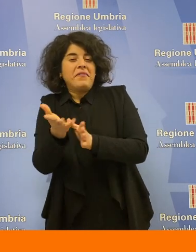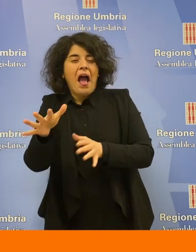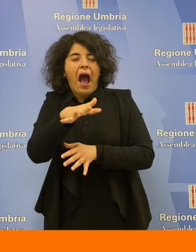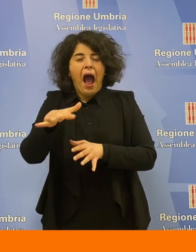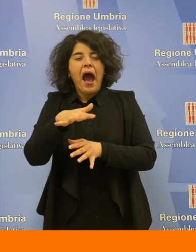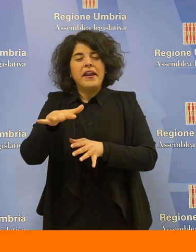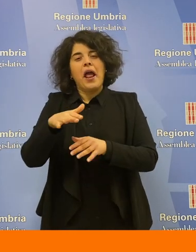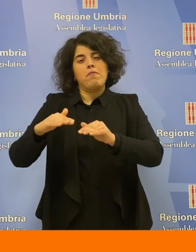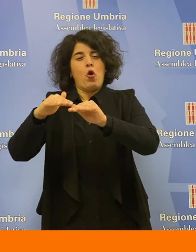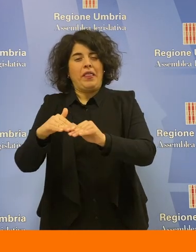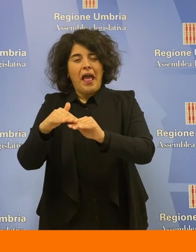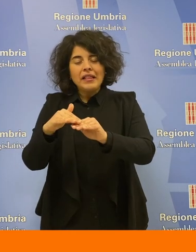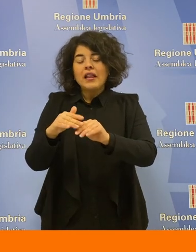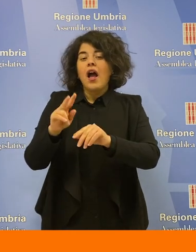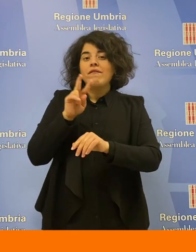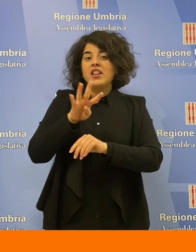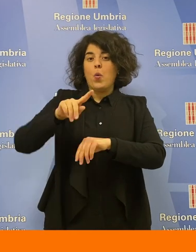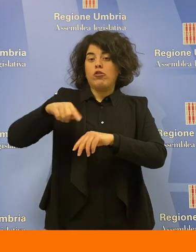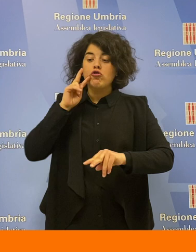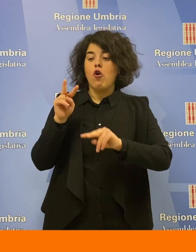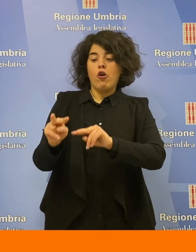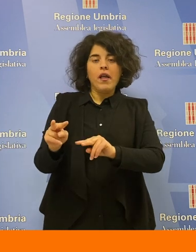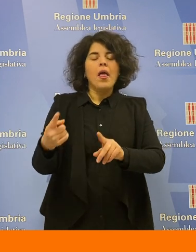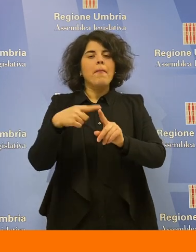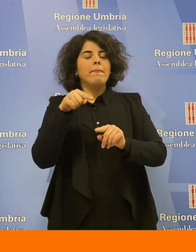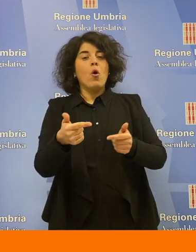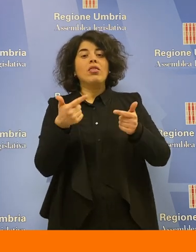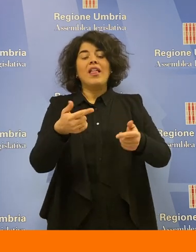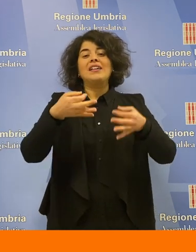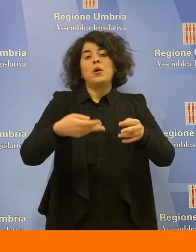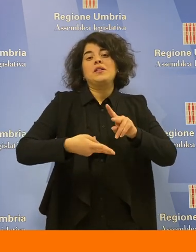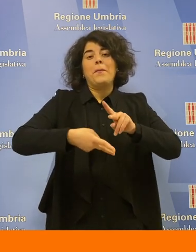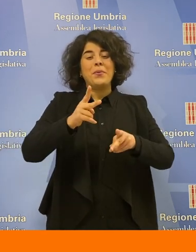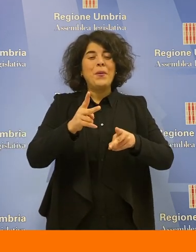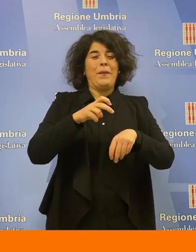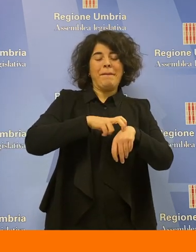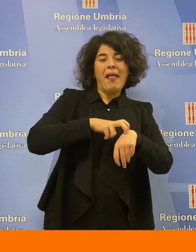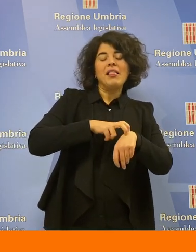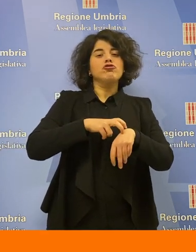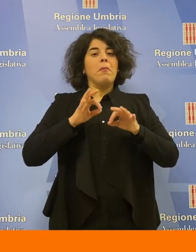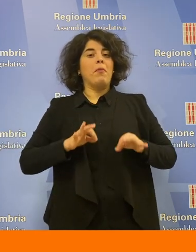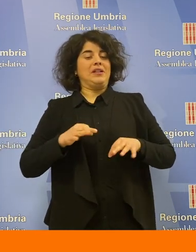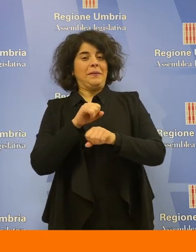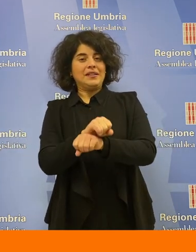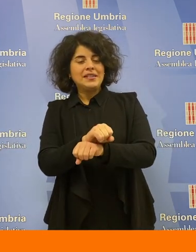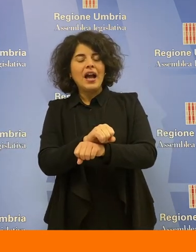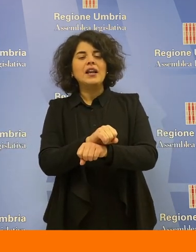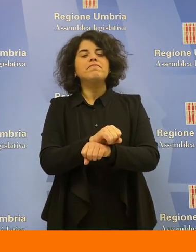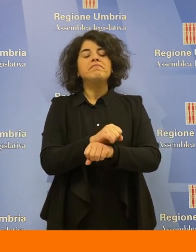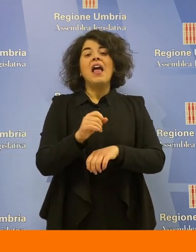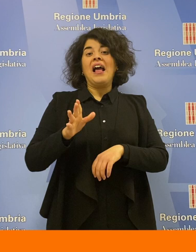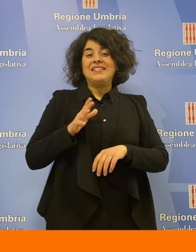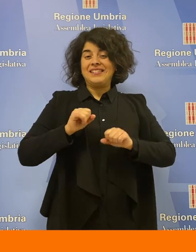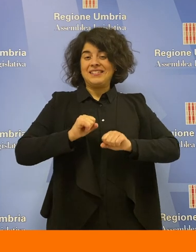e adeguate garanzie di sicurezza per medici e polizia penitenziaria, rispettate le previsioni di legge circa l'assistenza sanitaria in